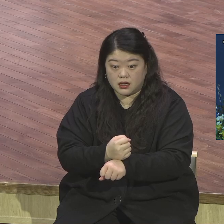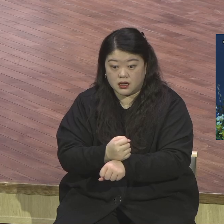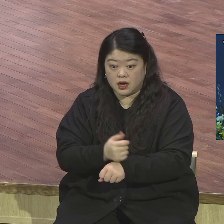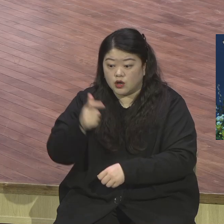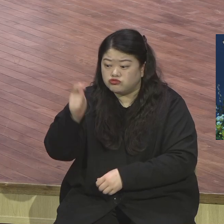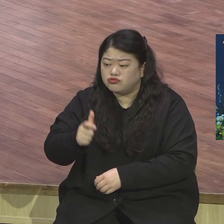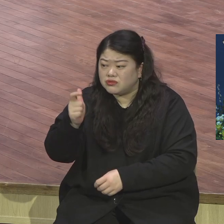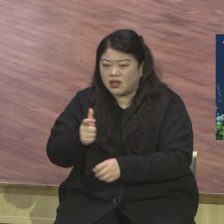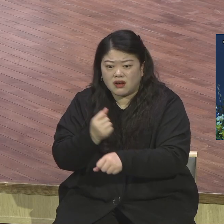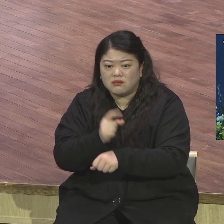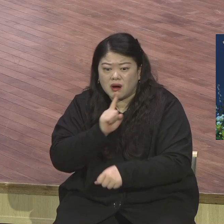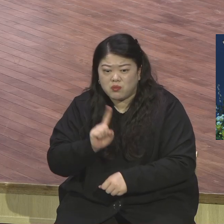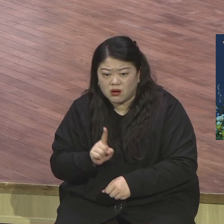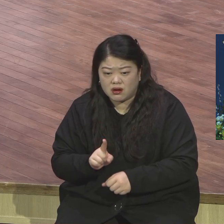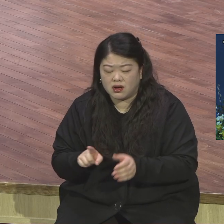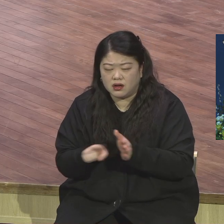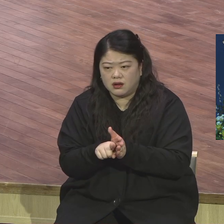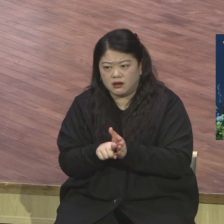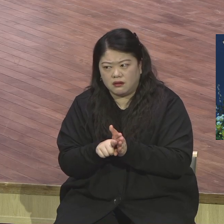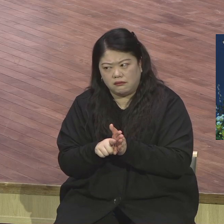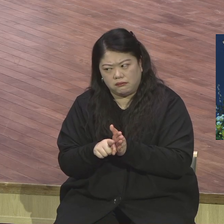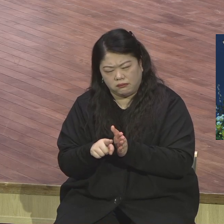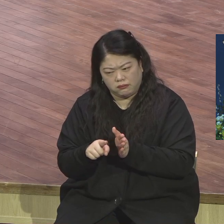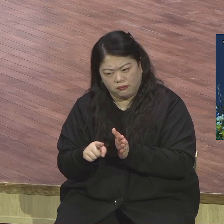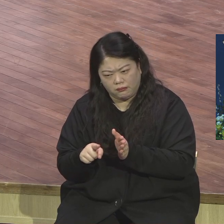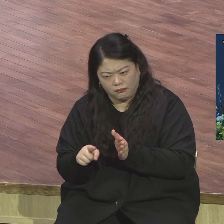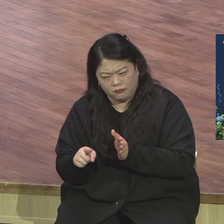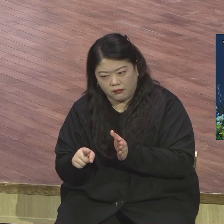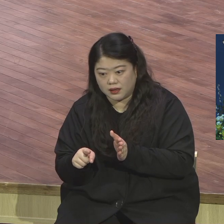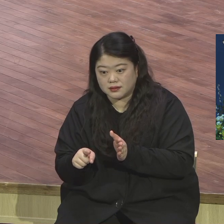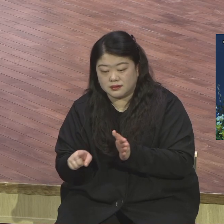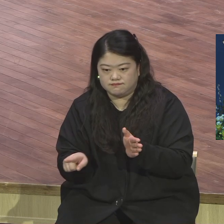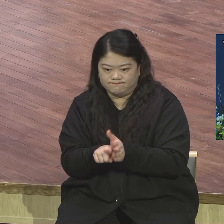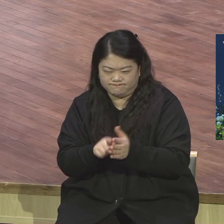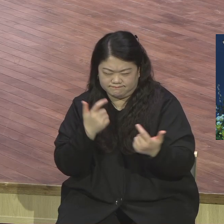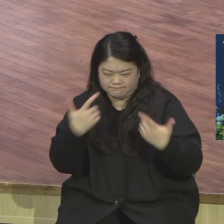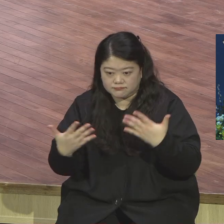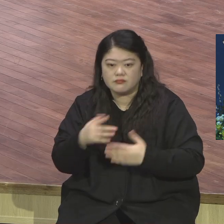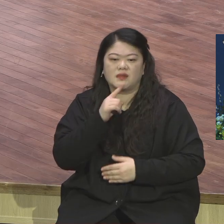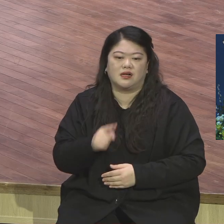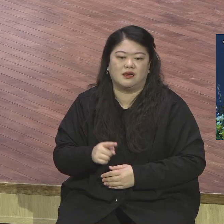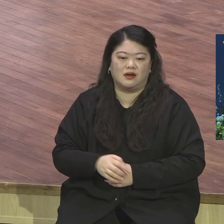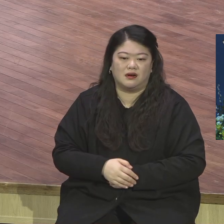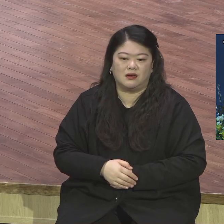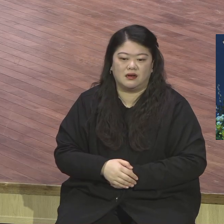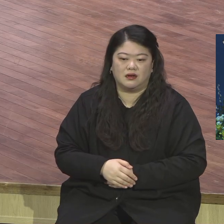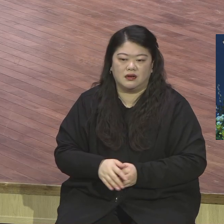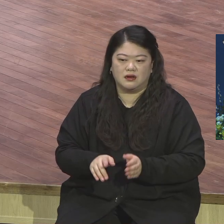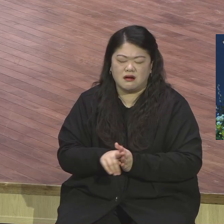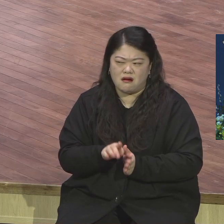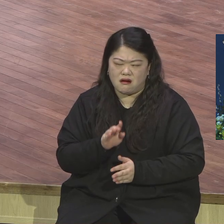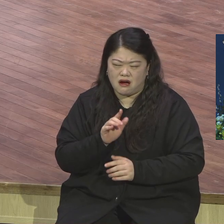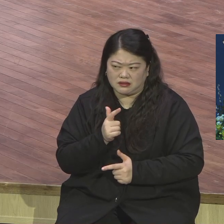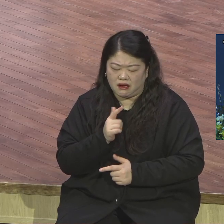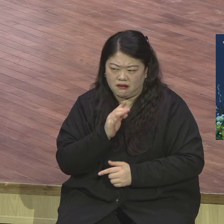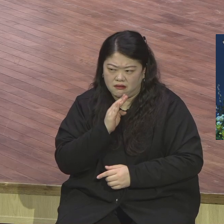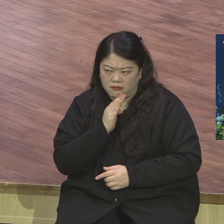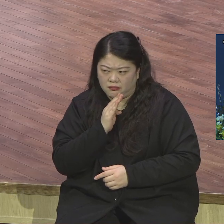먹지 말고 용기를 내라는 것입니다. 하나님께서는 이스라엘 백성들을 향해서 보다 더 확실한